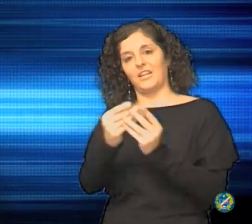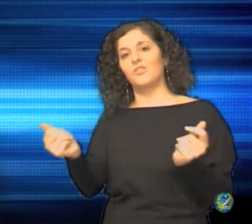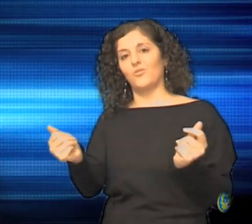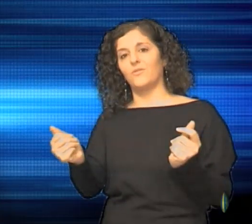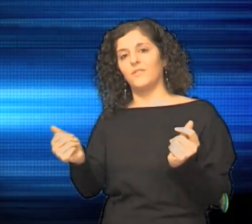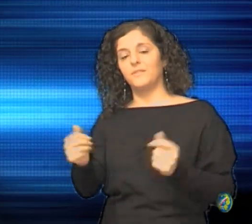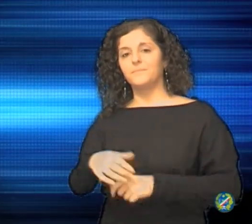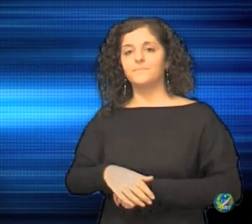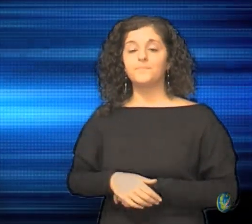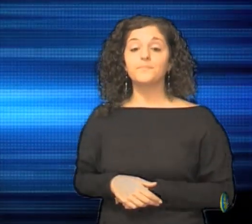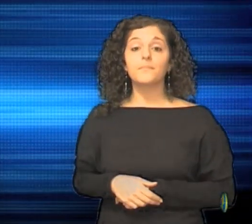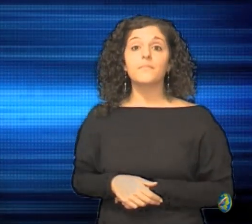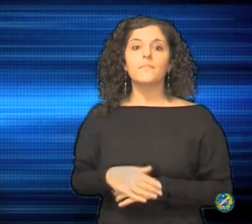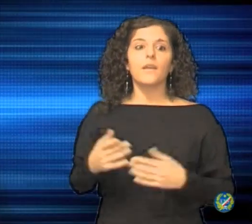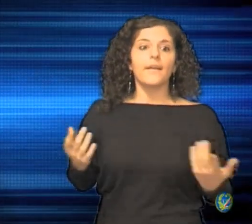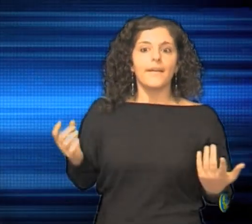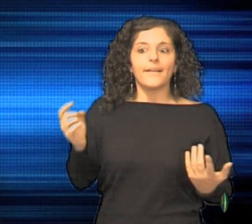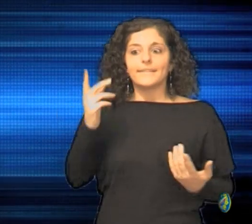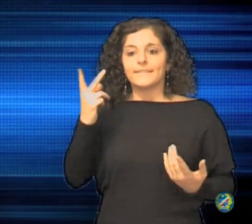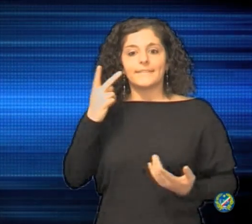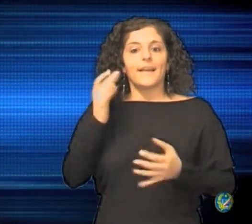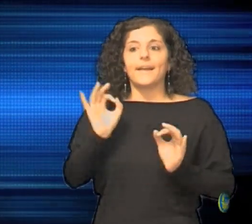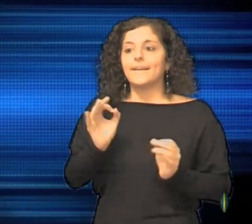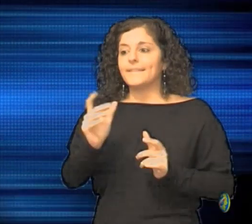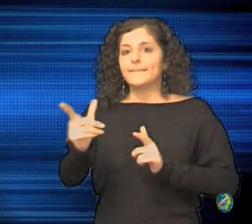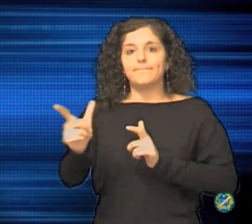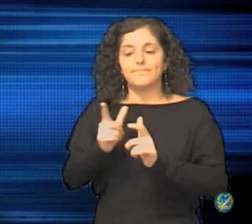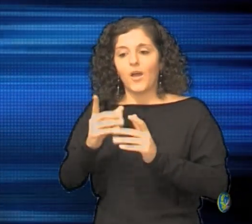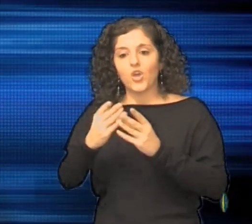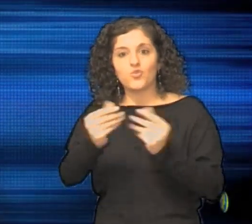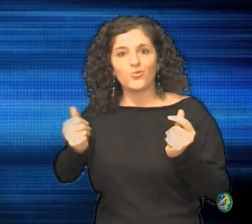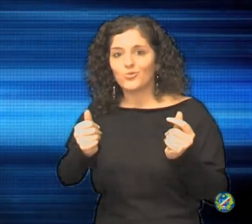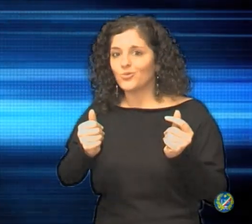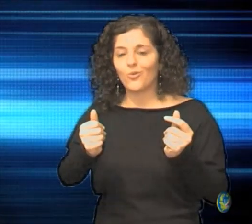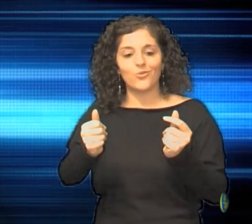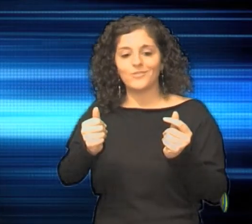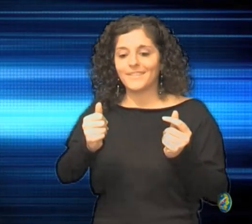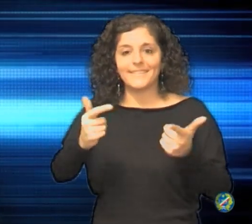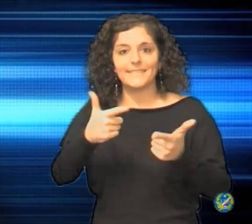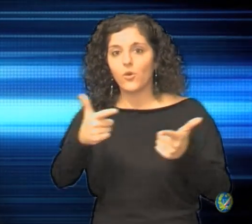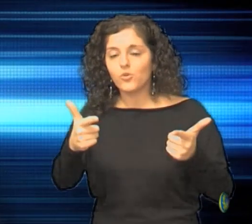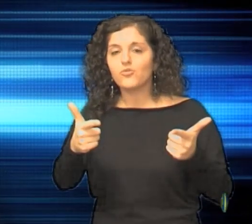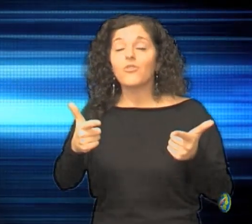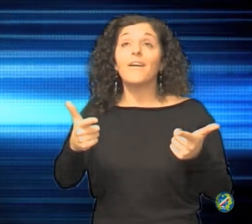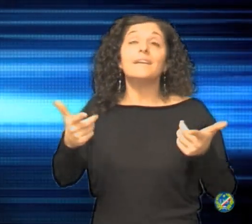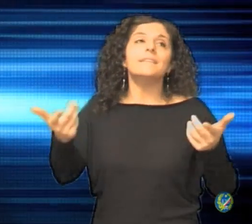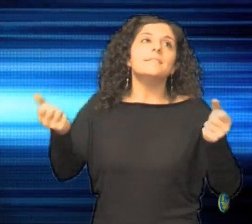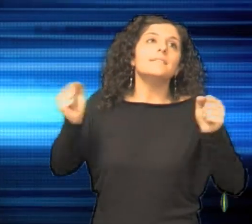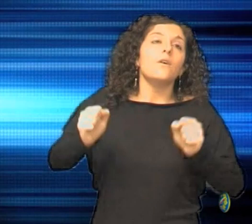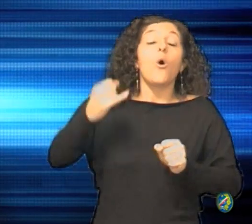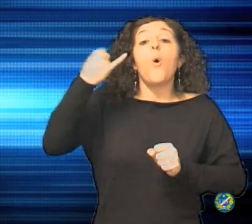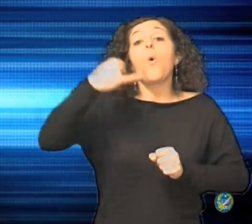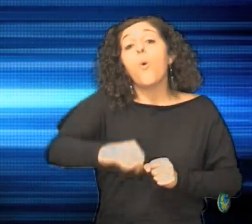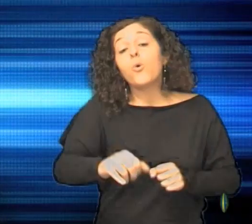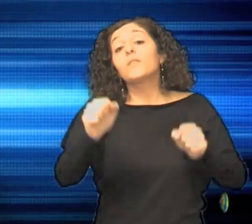Qualora questo tentativo, diciamo, non andasse bene, la cosa che eventualmente si